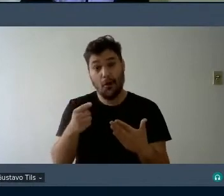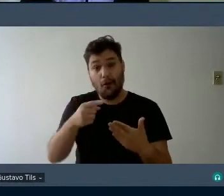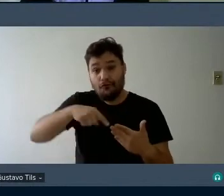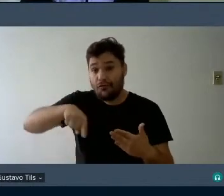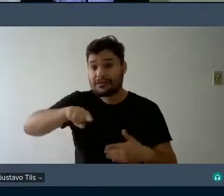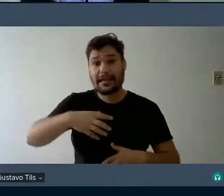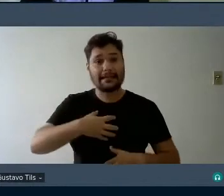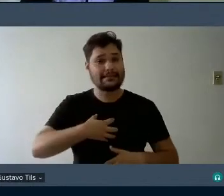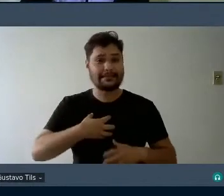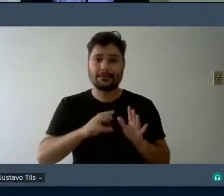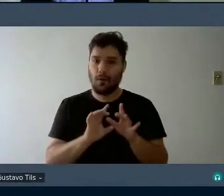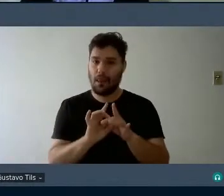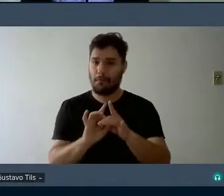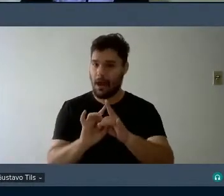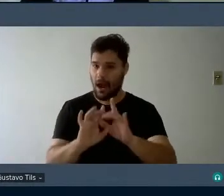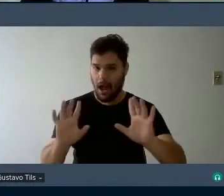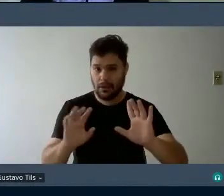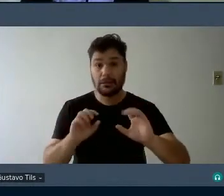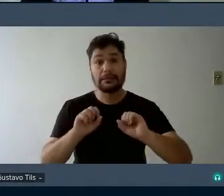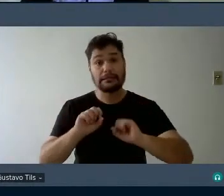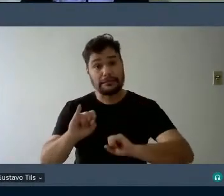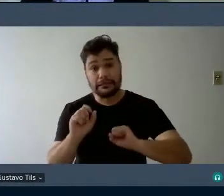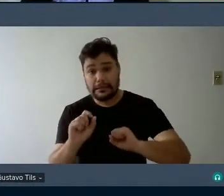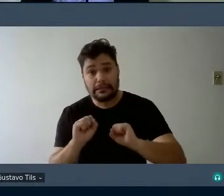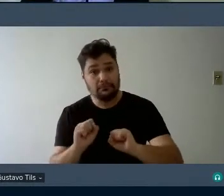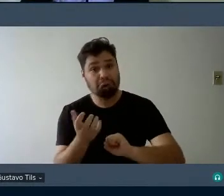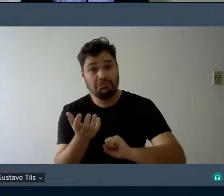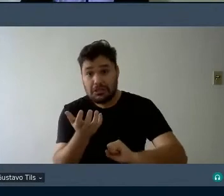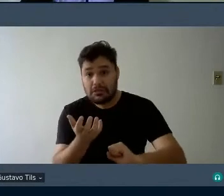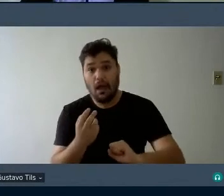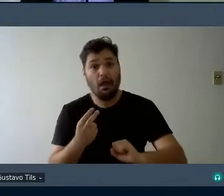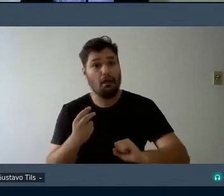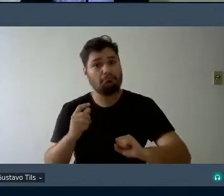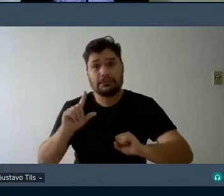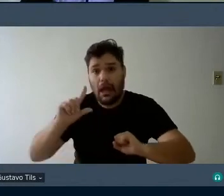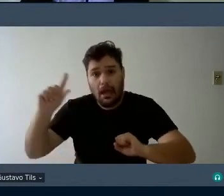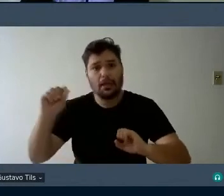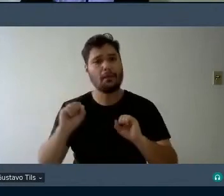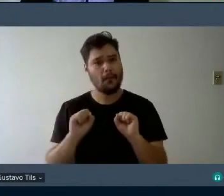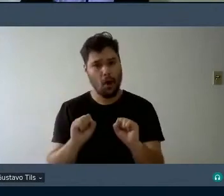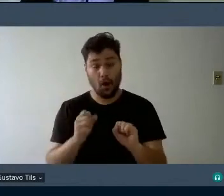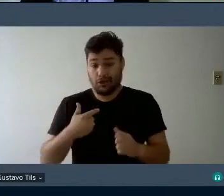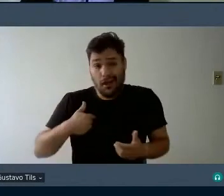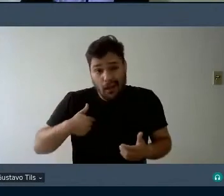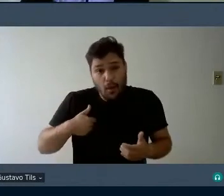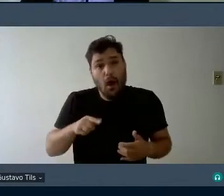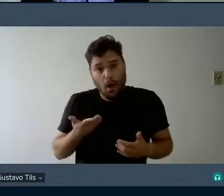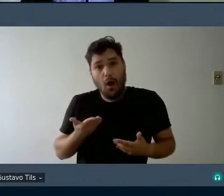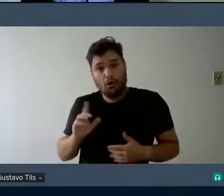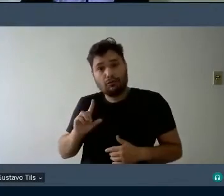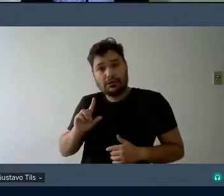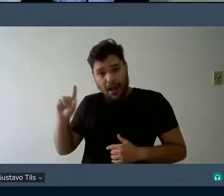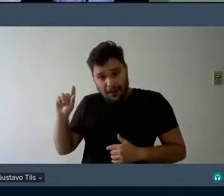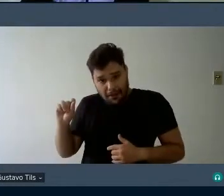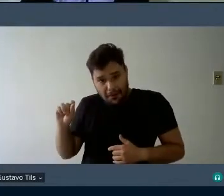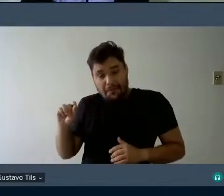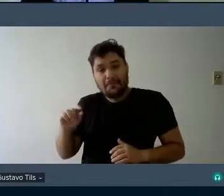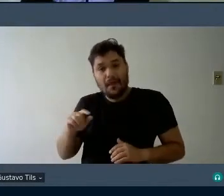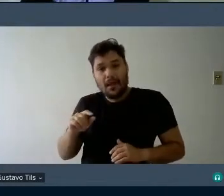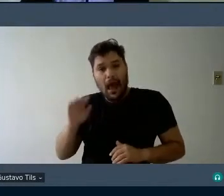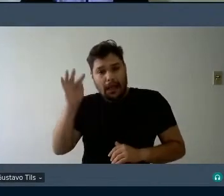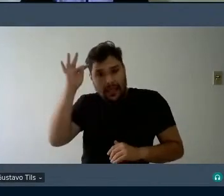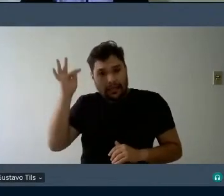liberadas se vocês quiserem se retirar eu também vou me retirar e vou deixar Tatiane com